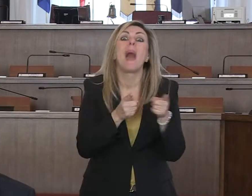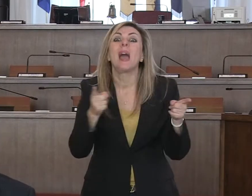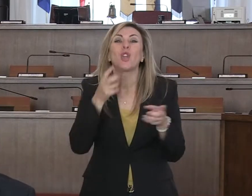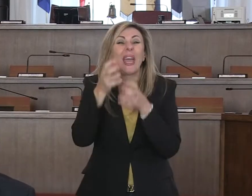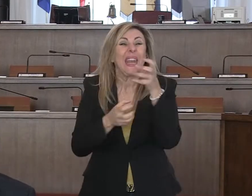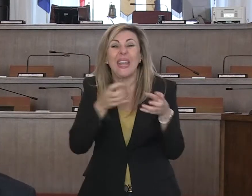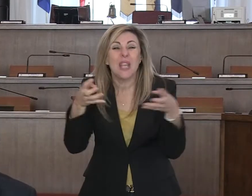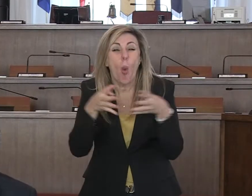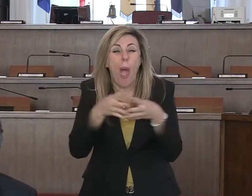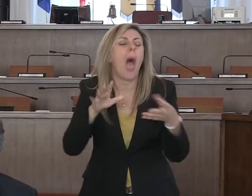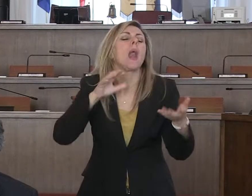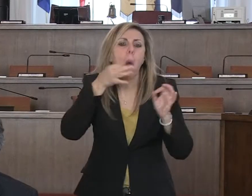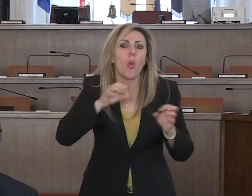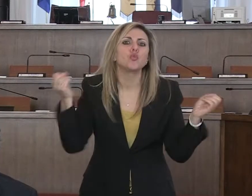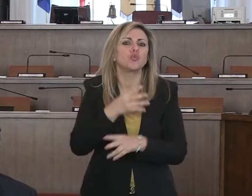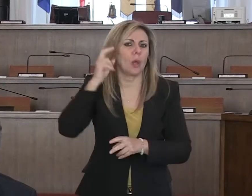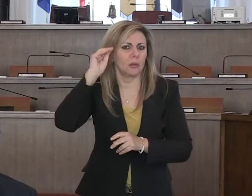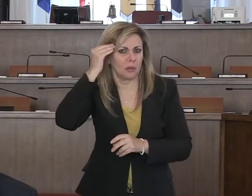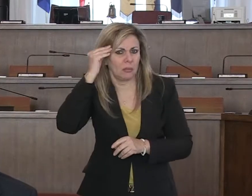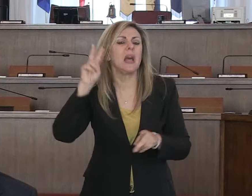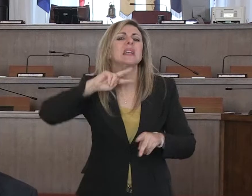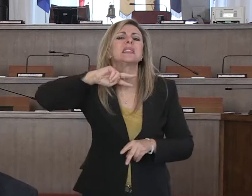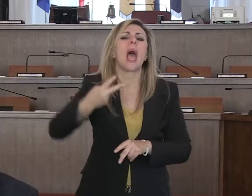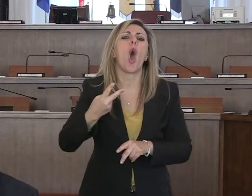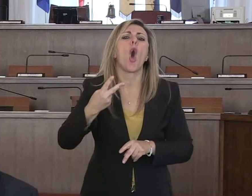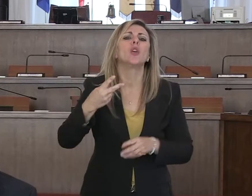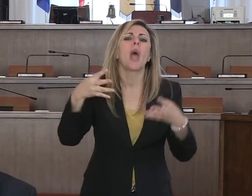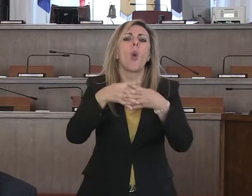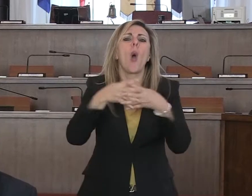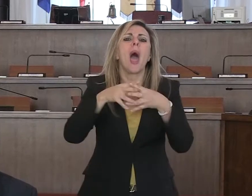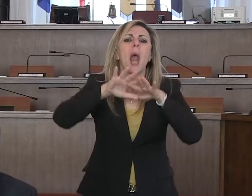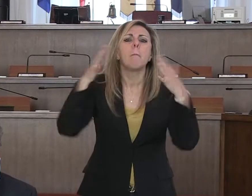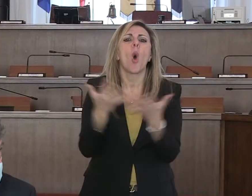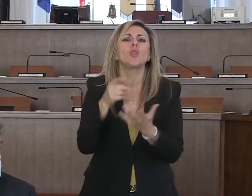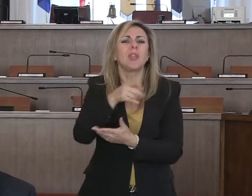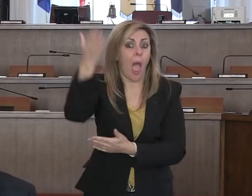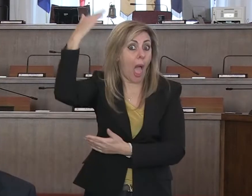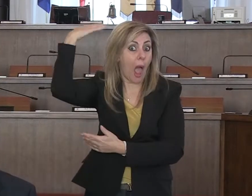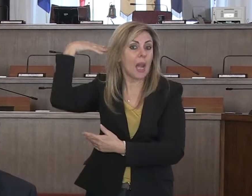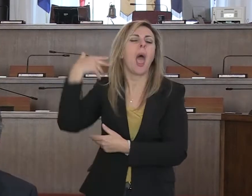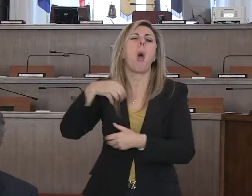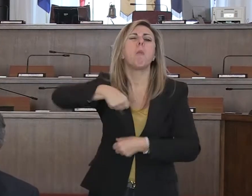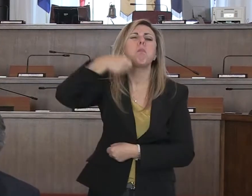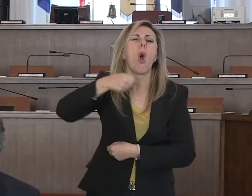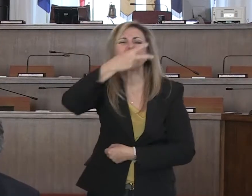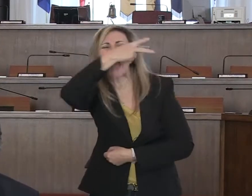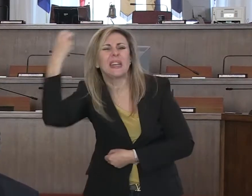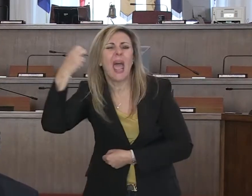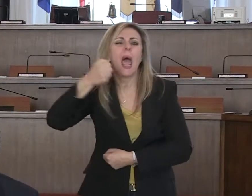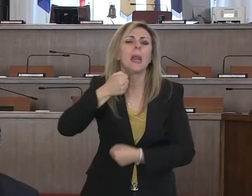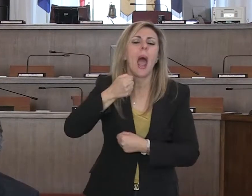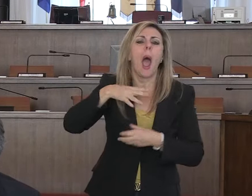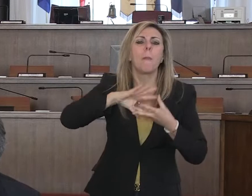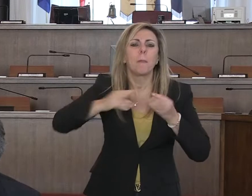Se nella Seconda Guerra Mondiale c'era la borsa nera per il pane, la pasta e l'olio e lo zucchero,